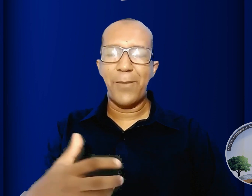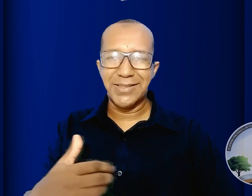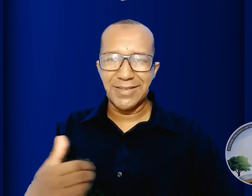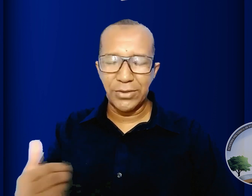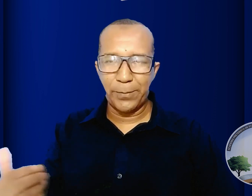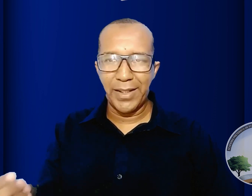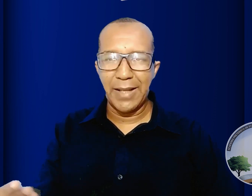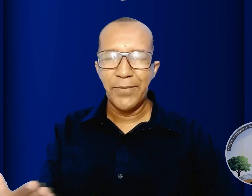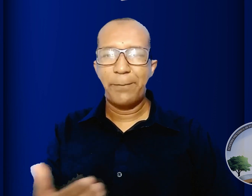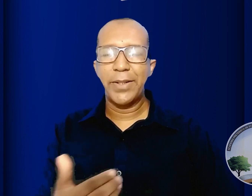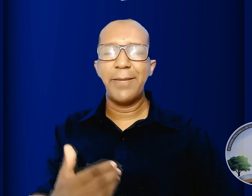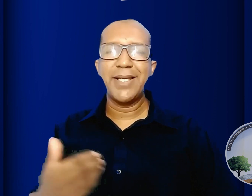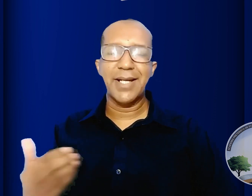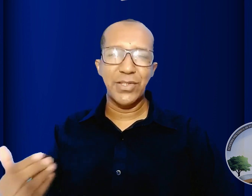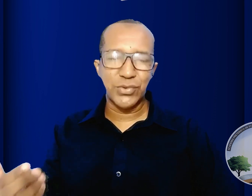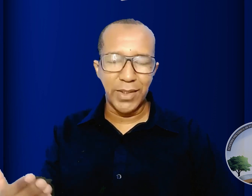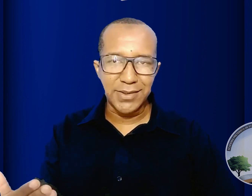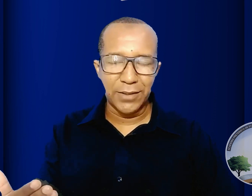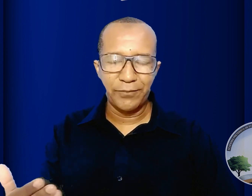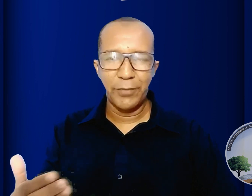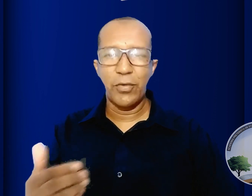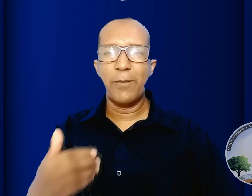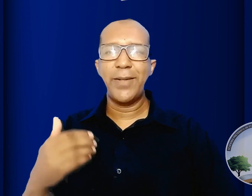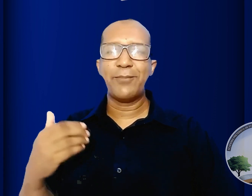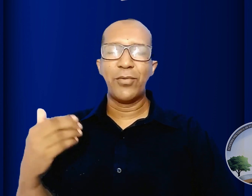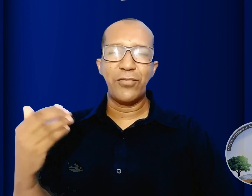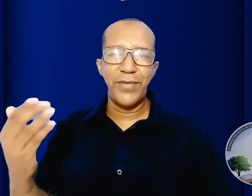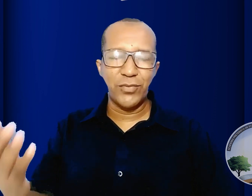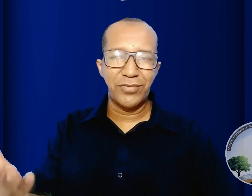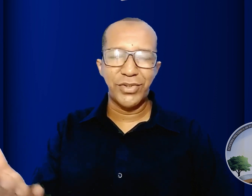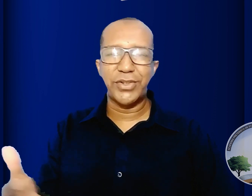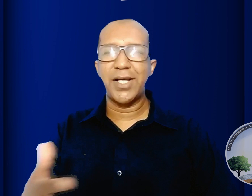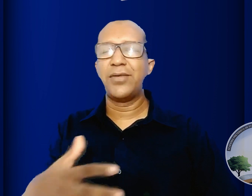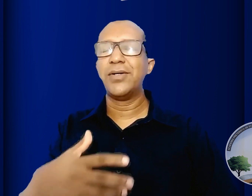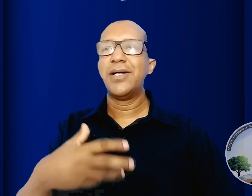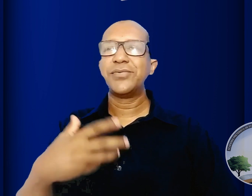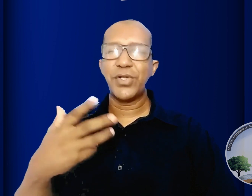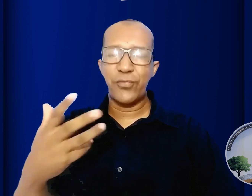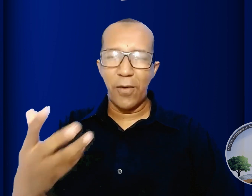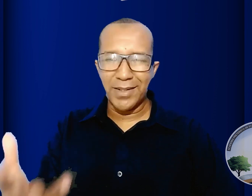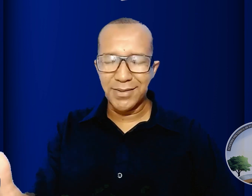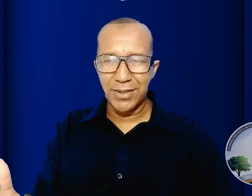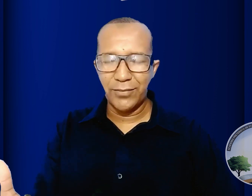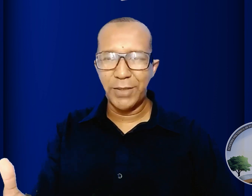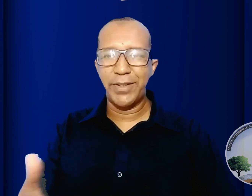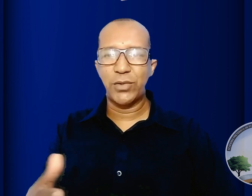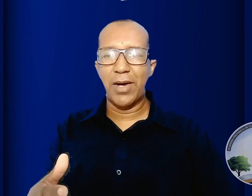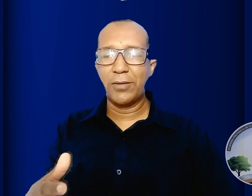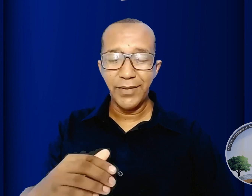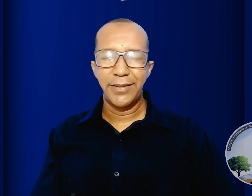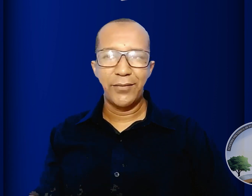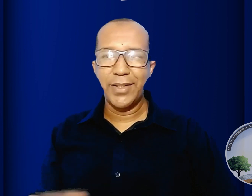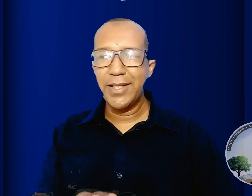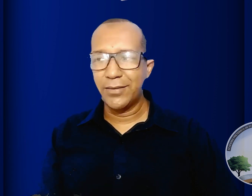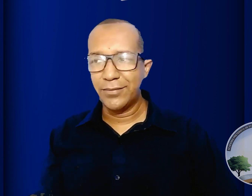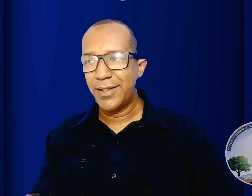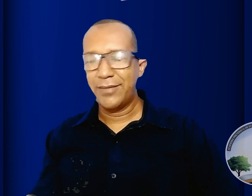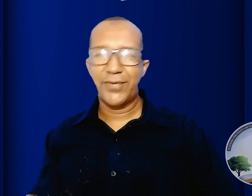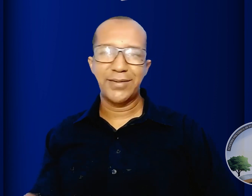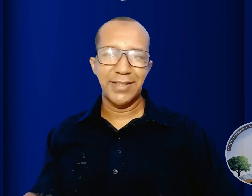passado pela primeira ressurreição por via do Evangelho transformação espiritual não iriam enfrentar